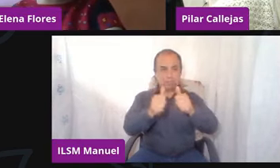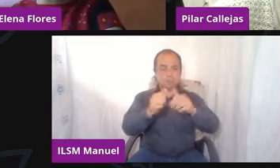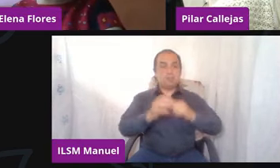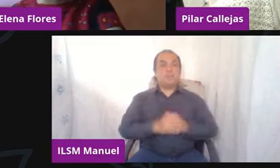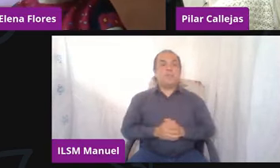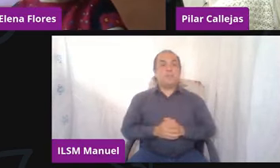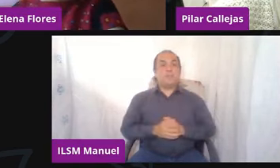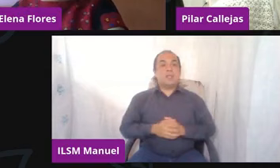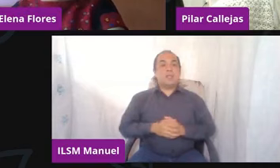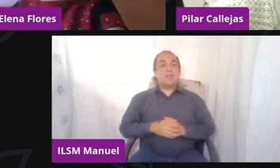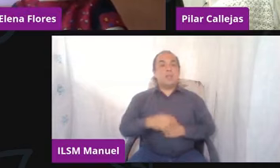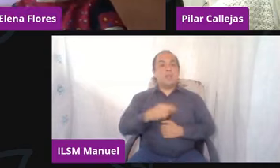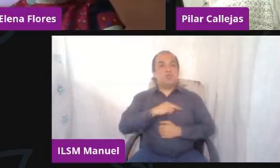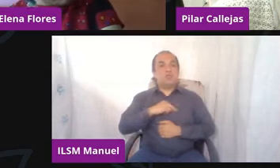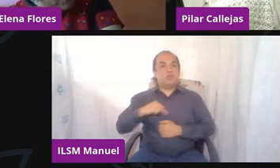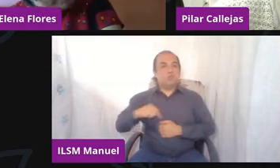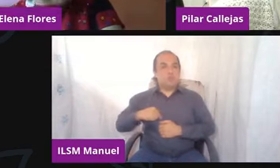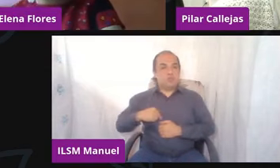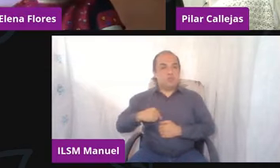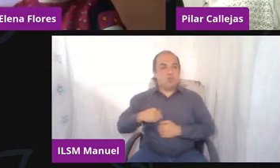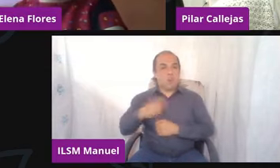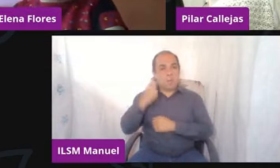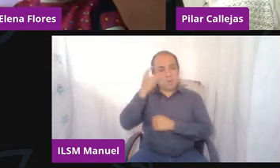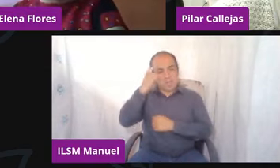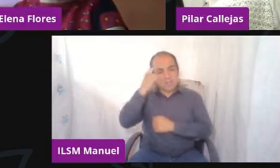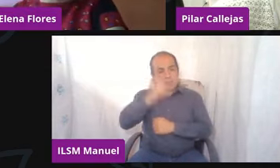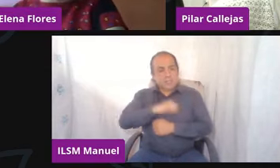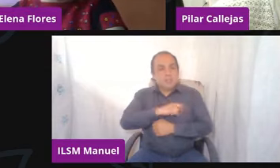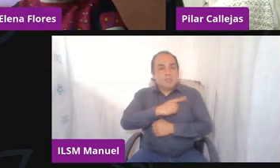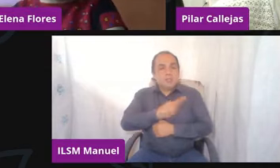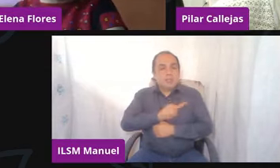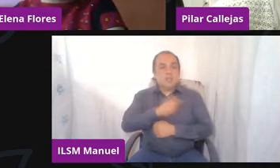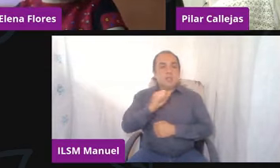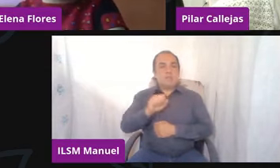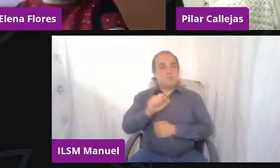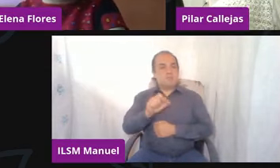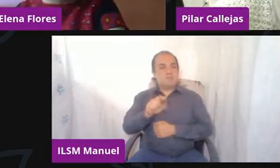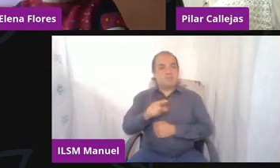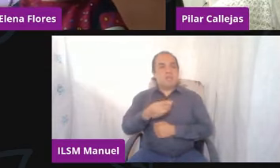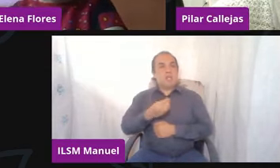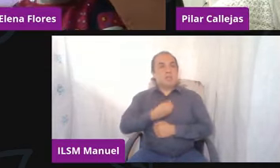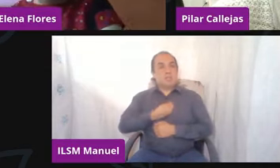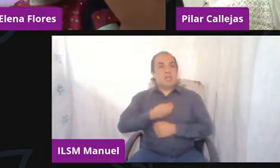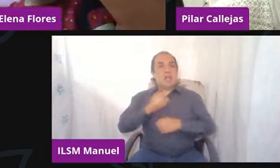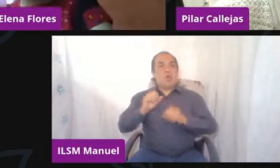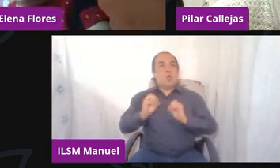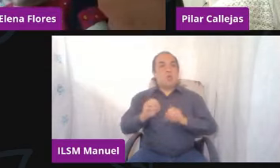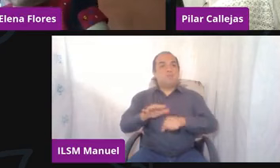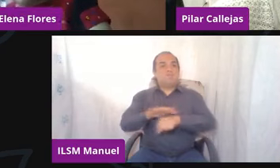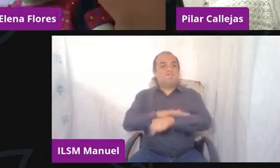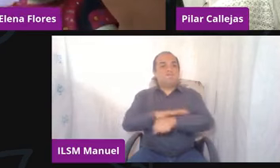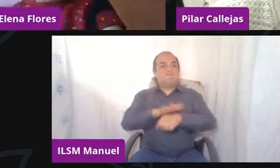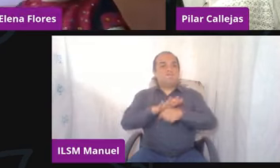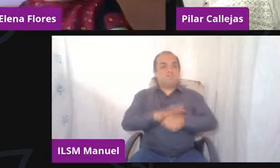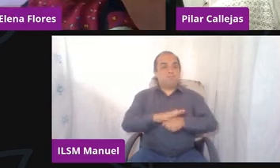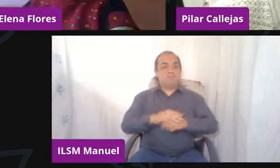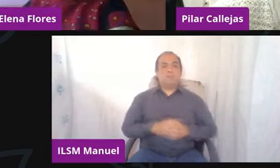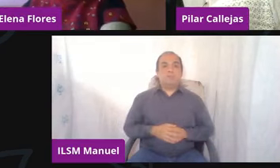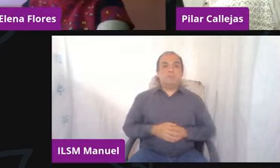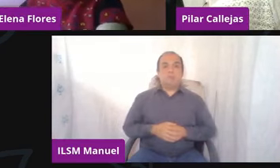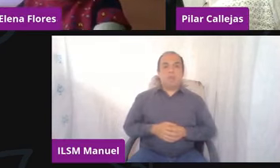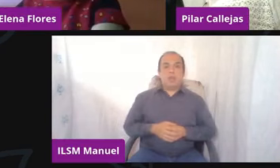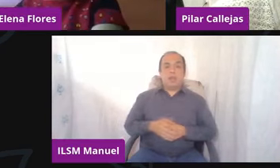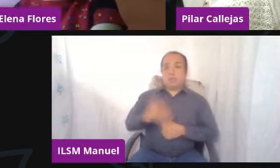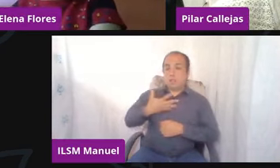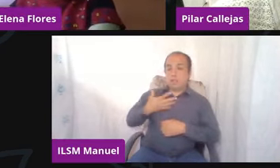nuestra salud mental, con nuestra propia contención y estrés emocional. Doctora, tengo aquí un comentario, dice,